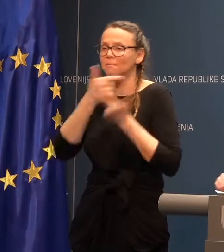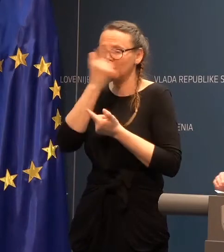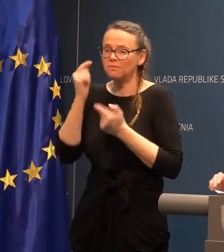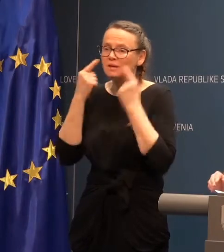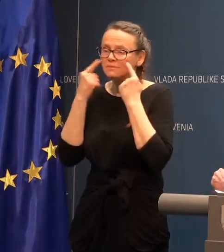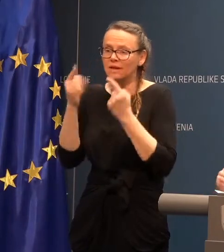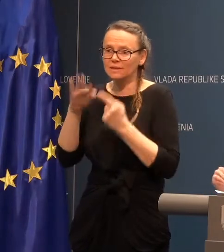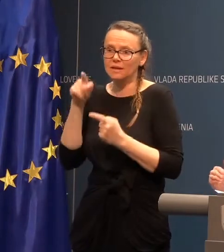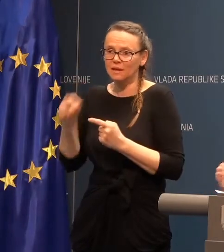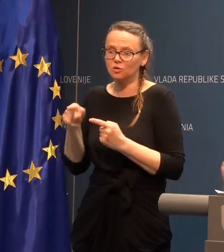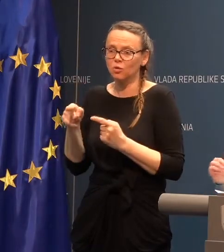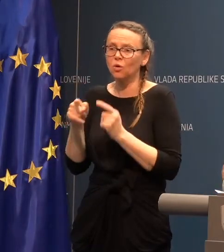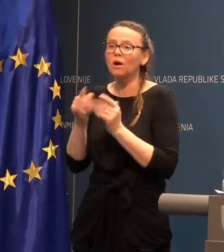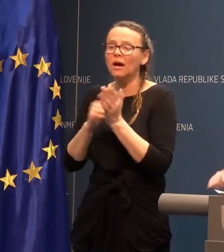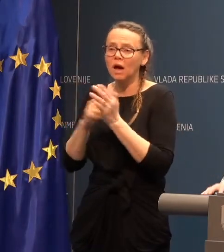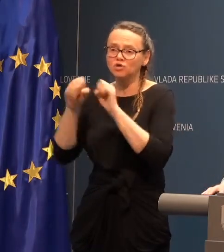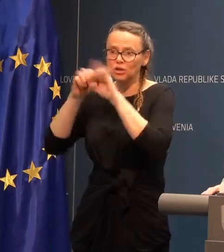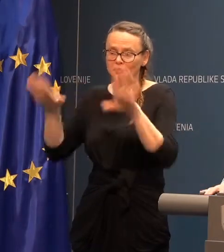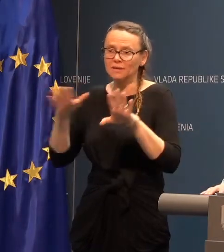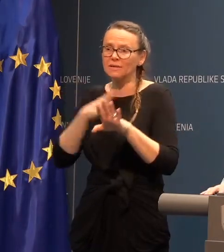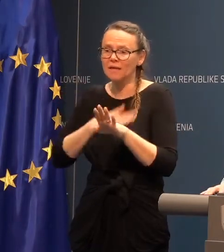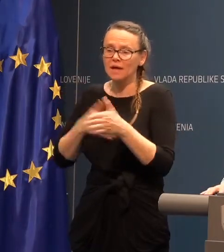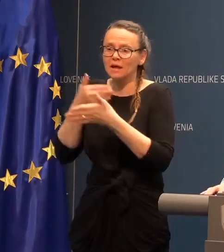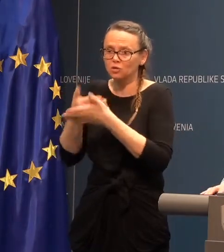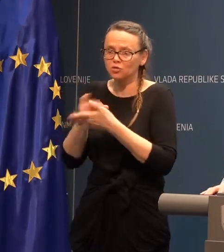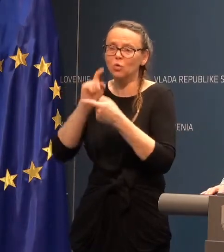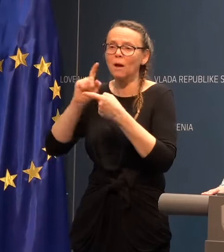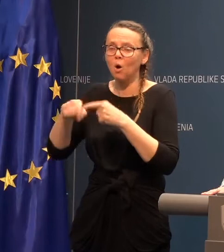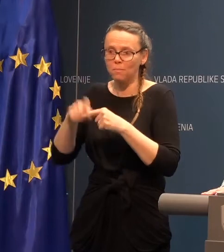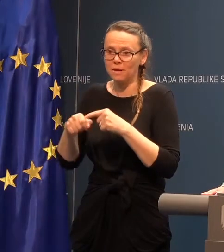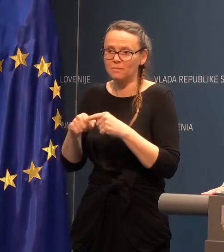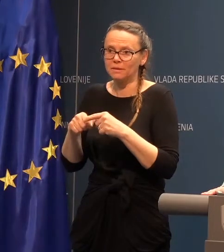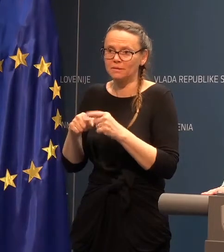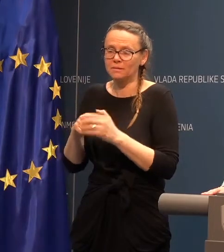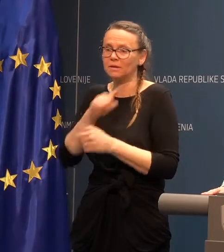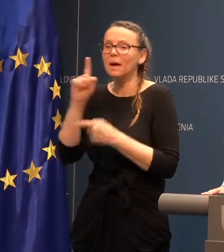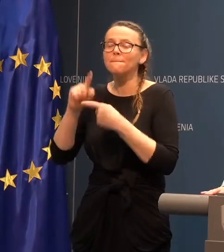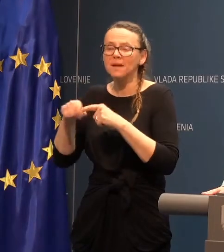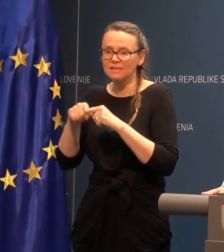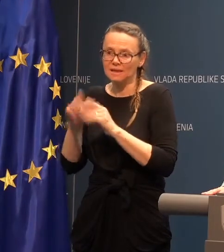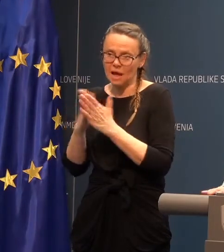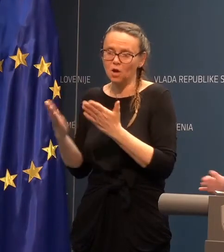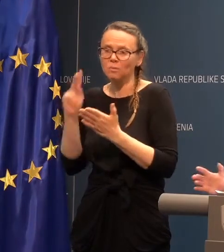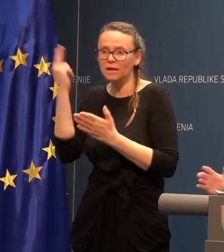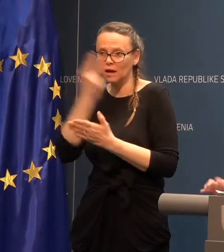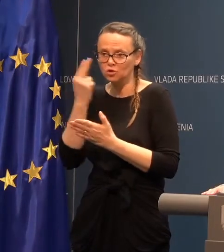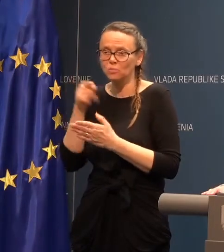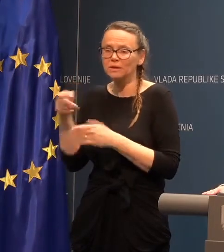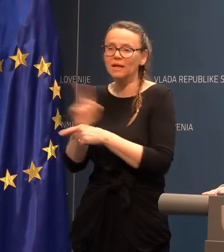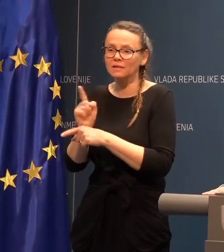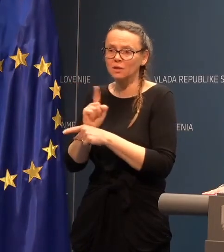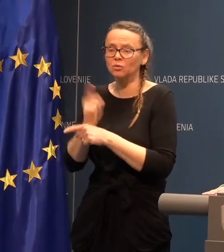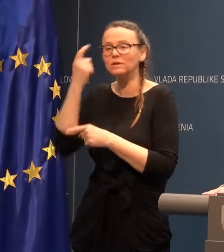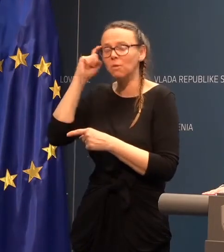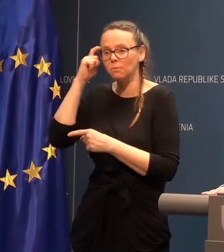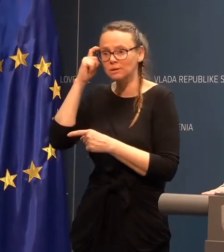glede na to, dok takšnih medij naj raje, dostopa upremiti z materialom, ki ga razumeli. Ta trenutek smo